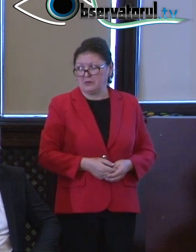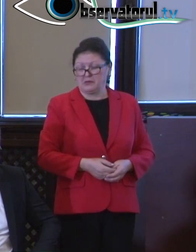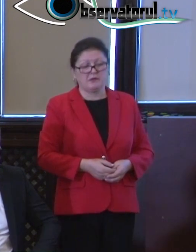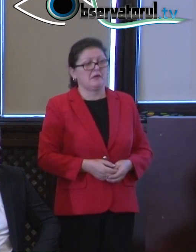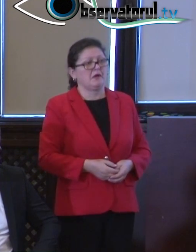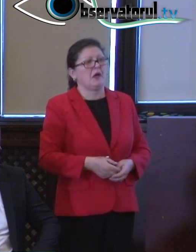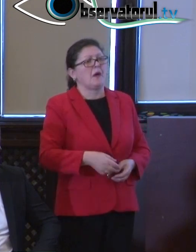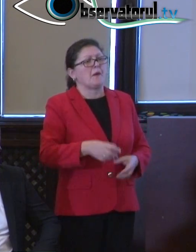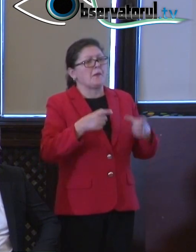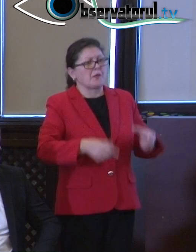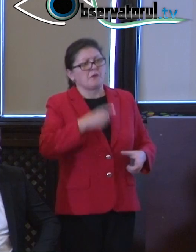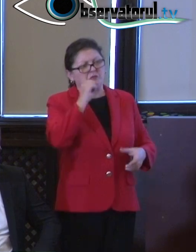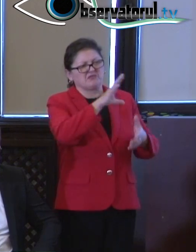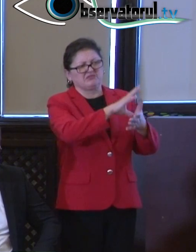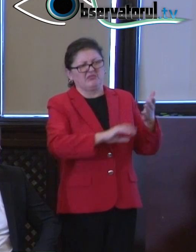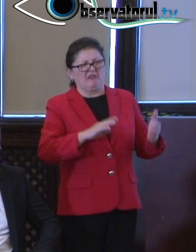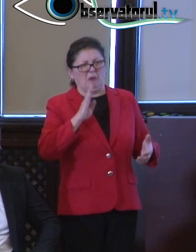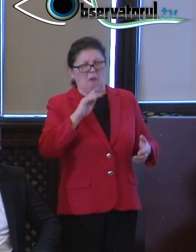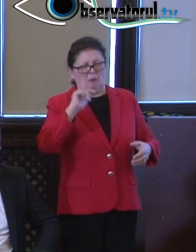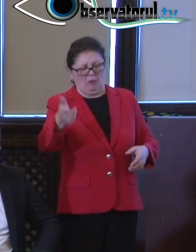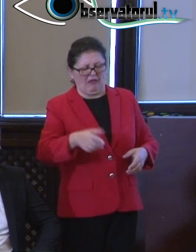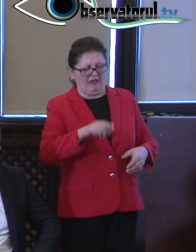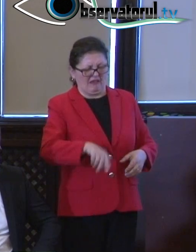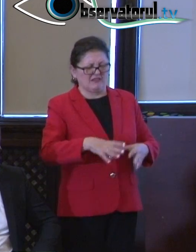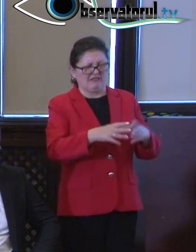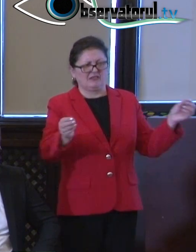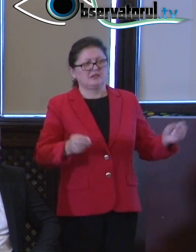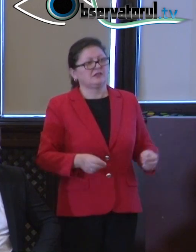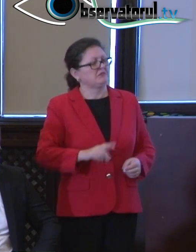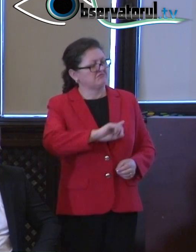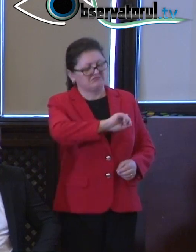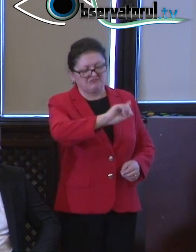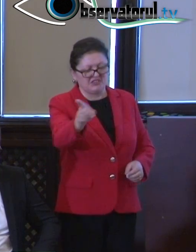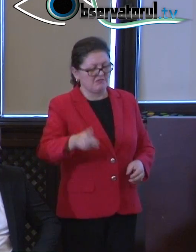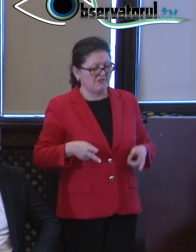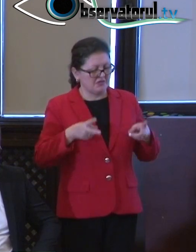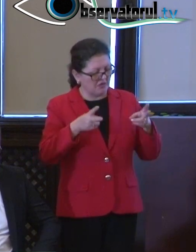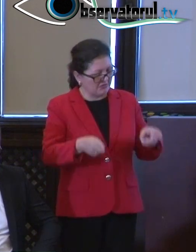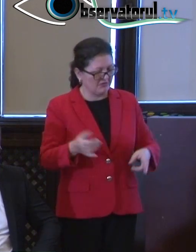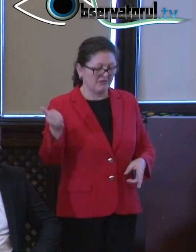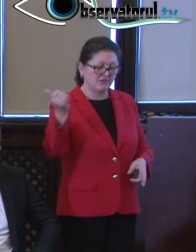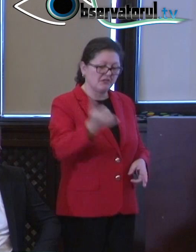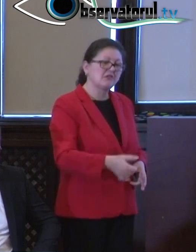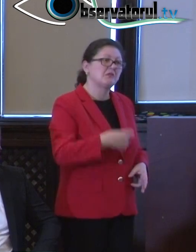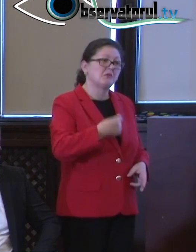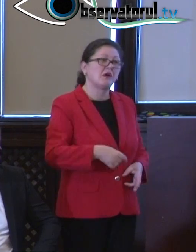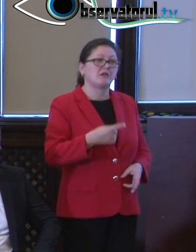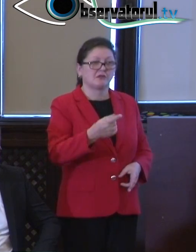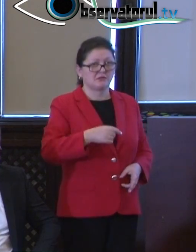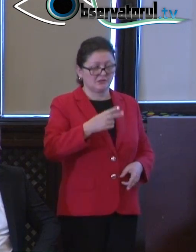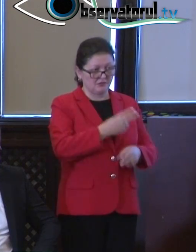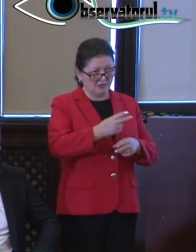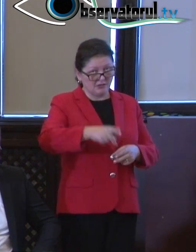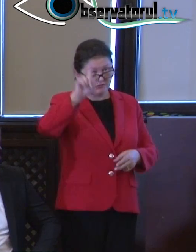românește. Nu s-a oprit nimeni să ne ajute. Absolut nimeni. A venit o persoană din țara restructivă, foarte